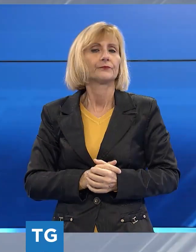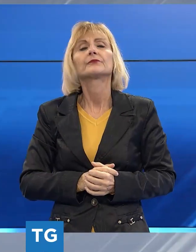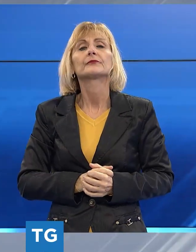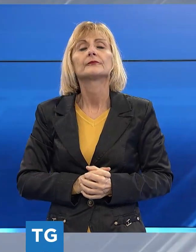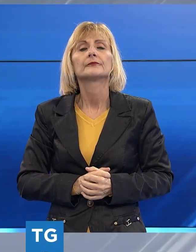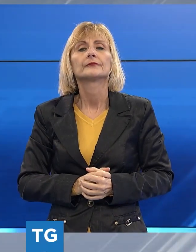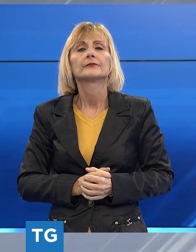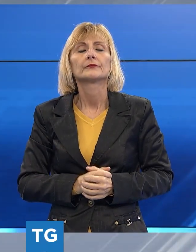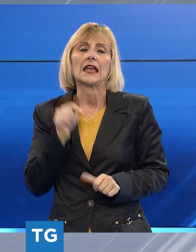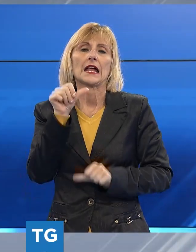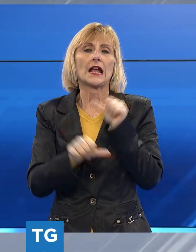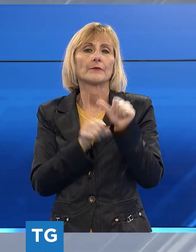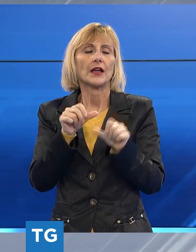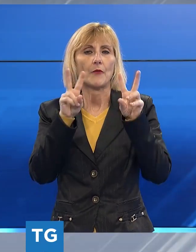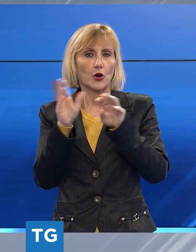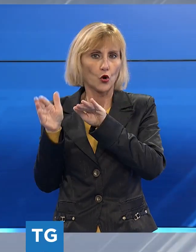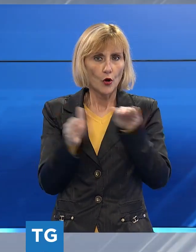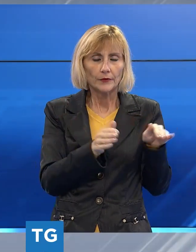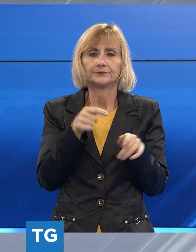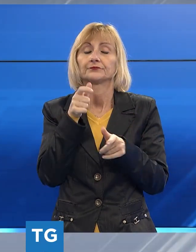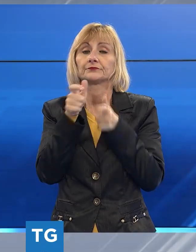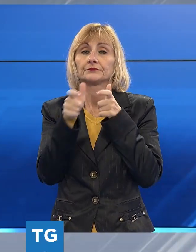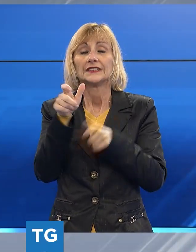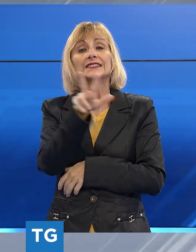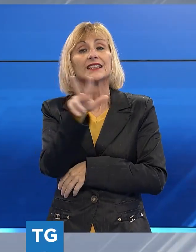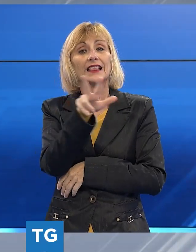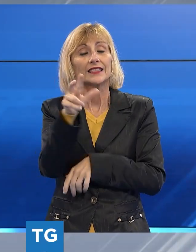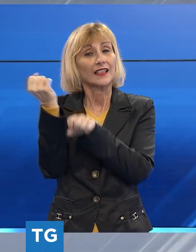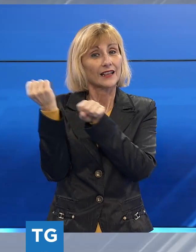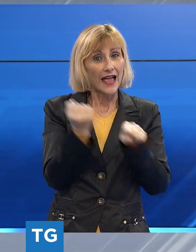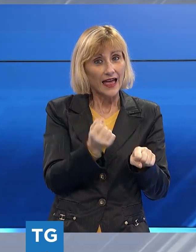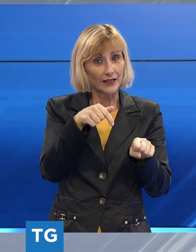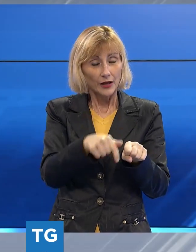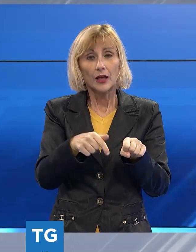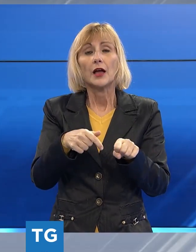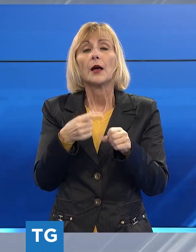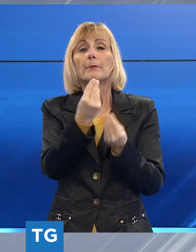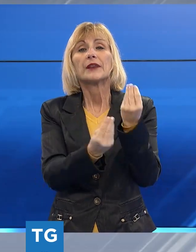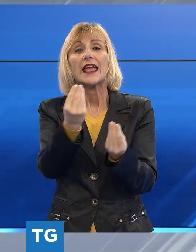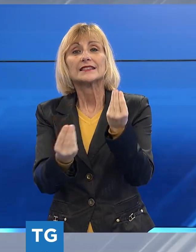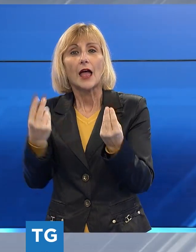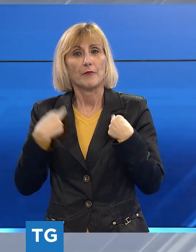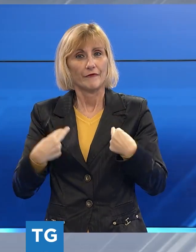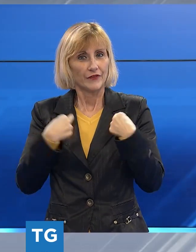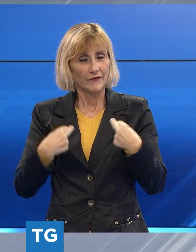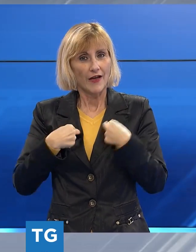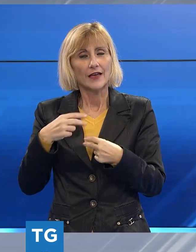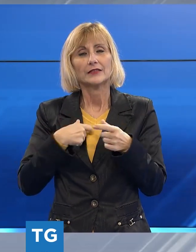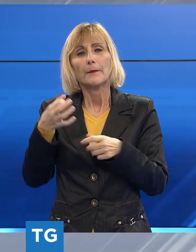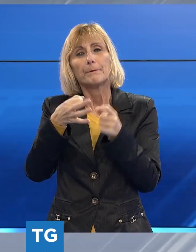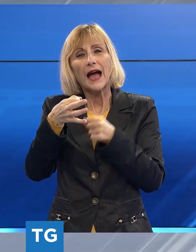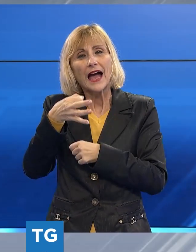Cambiamo argomento e parliamo della 33esima edizione del presepe vivente di Ruota.